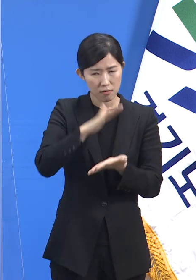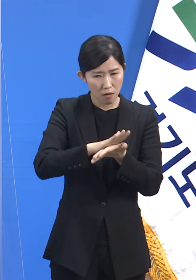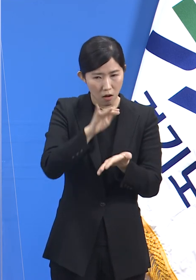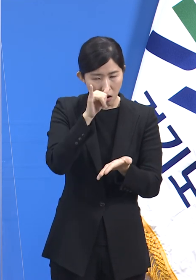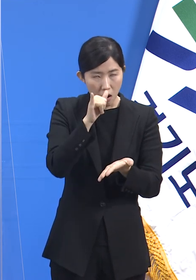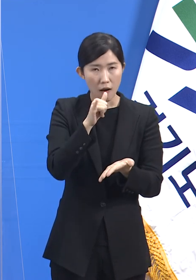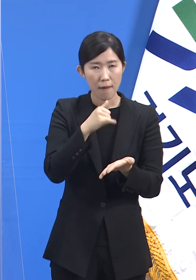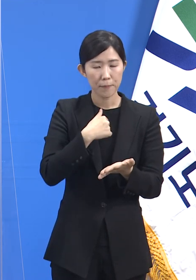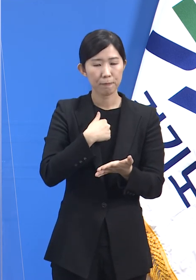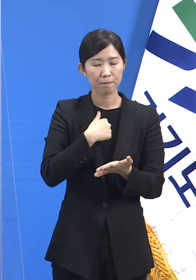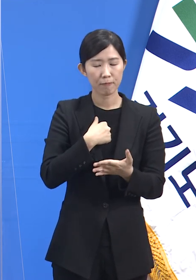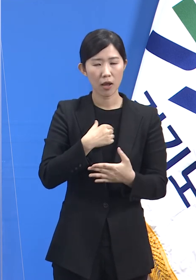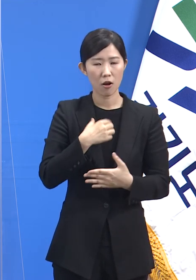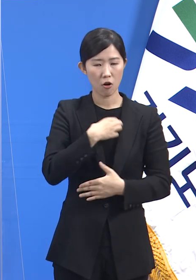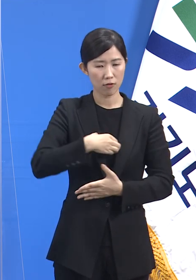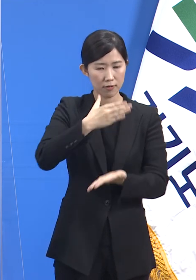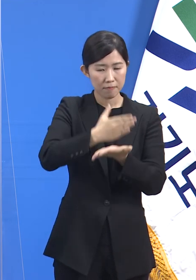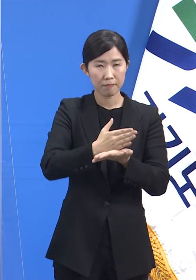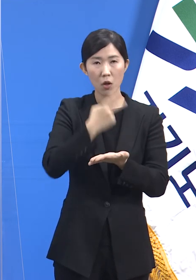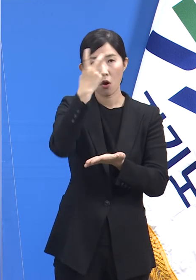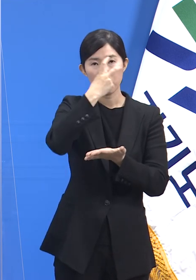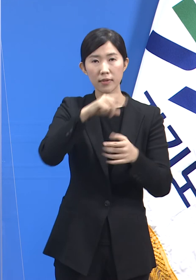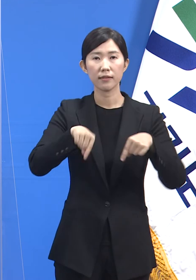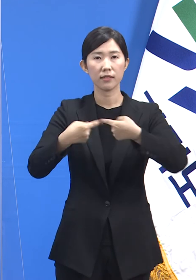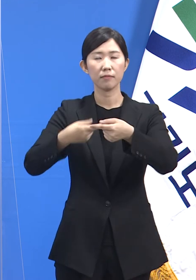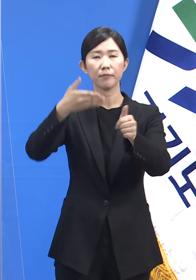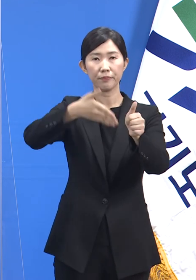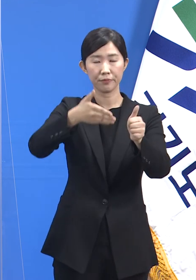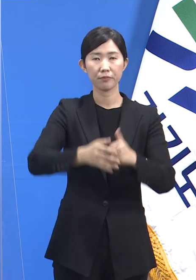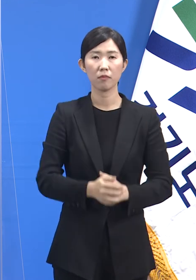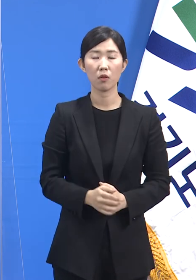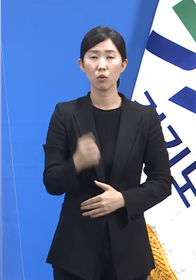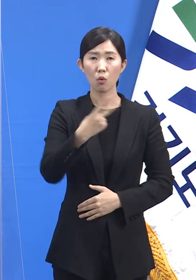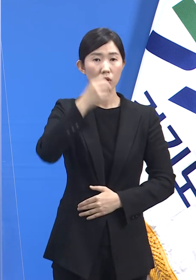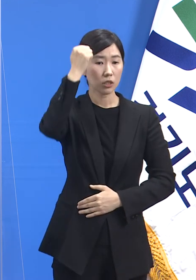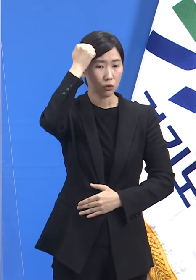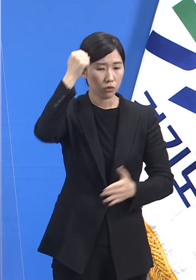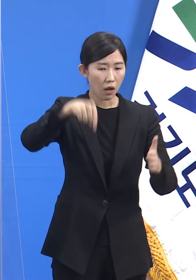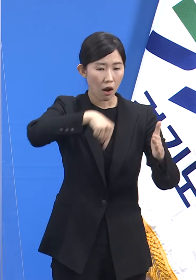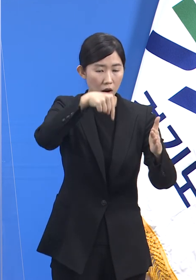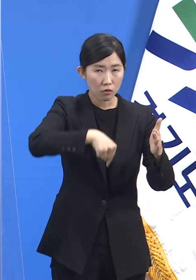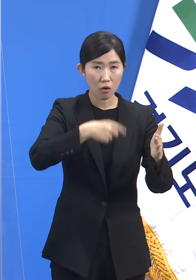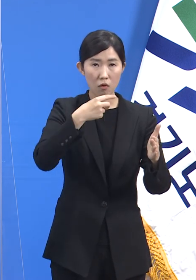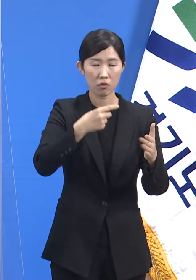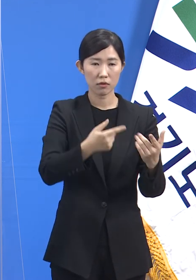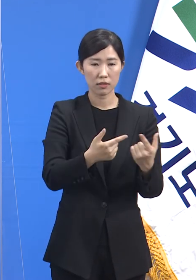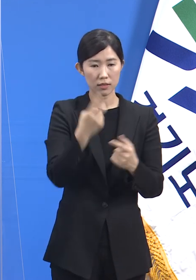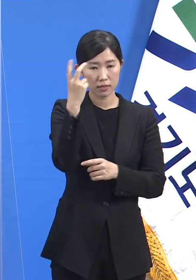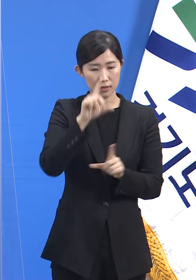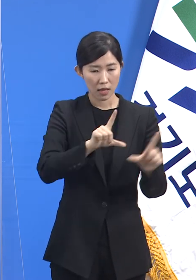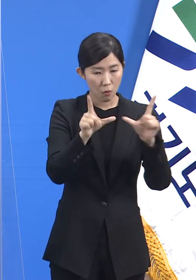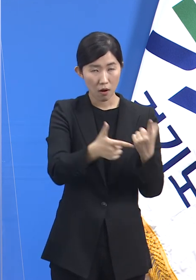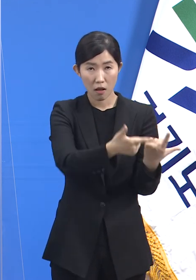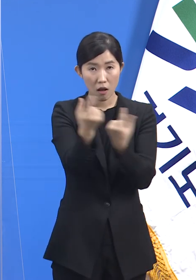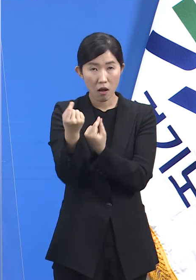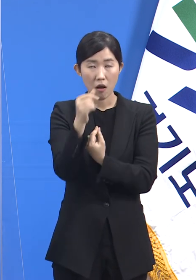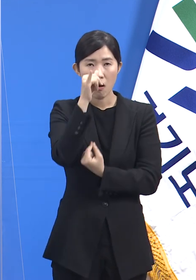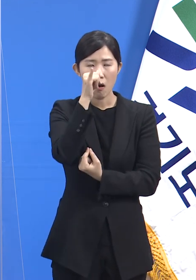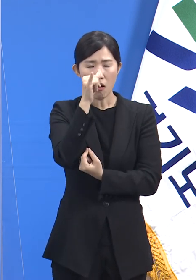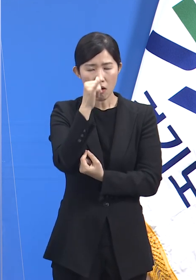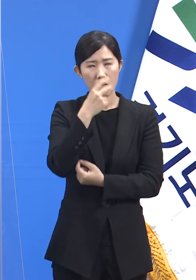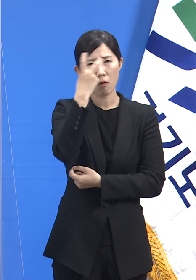특히 기숙사 등에서 공동생활을 하는 경우라면 더욱 빠르게 검사를 고려하십시오.